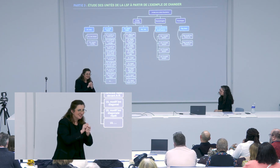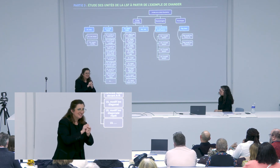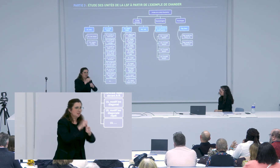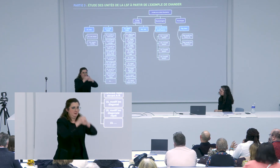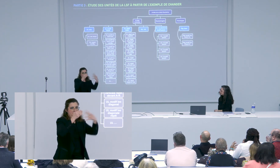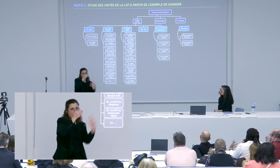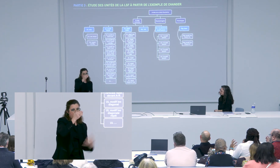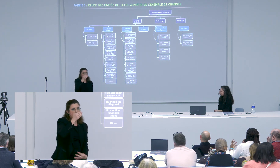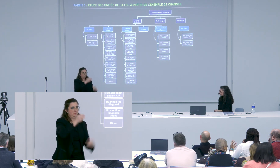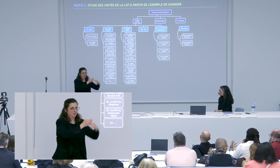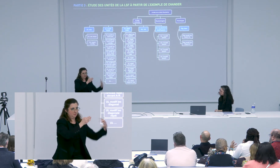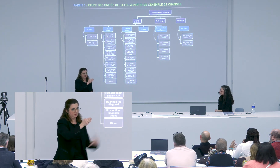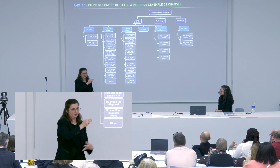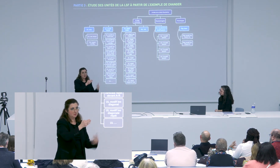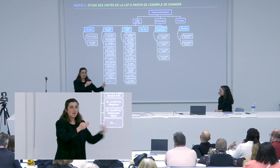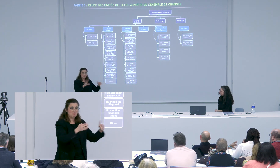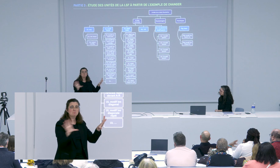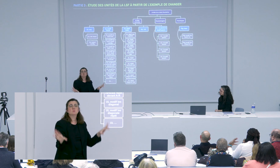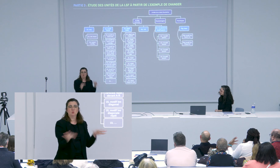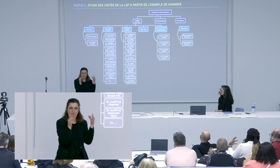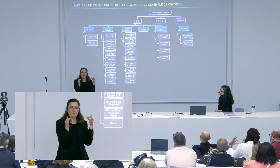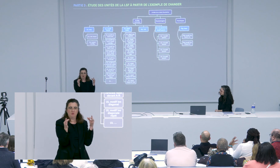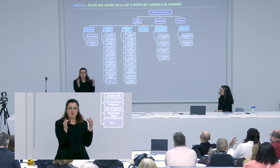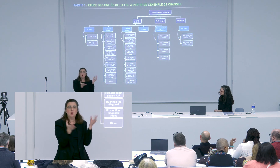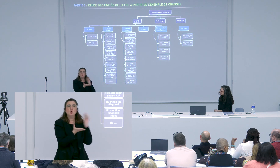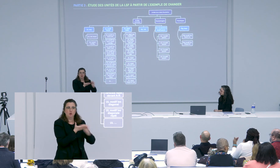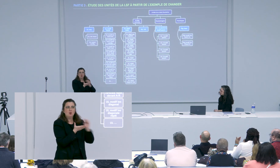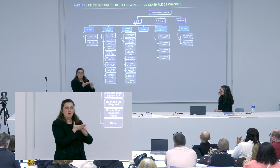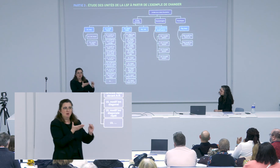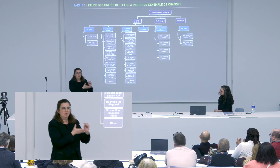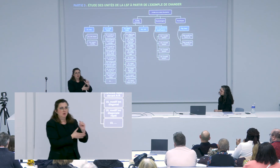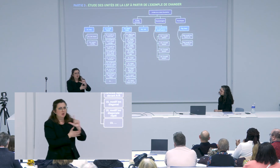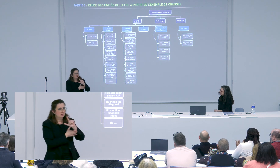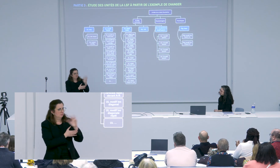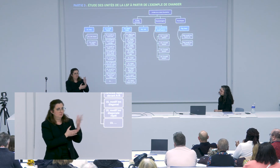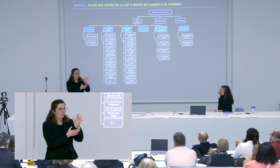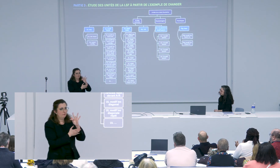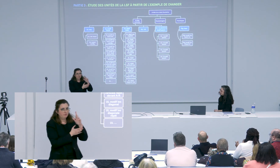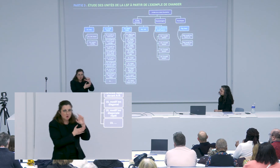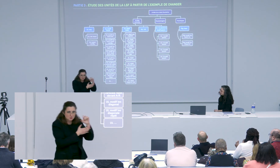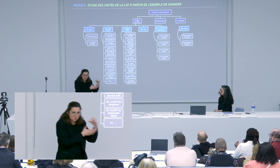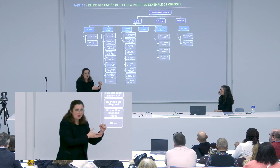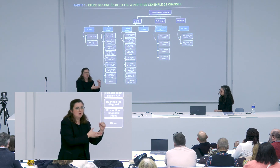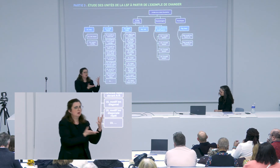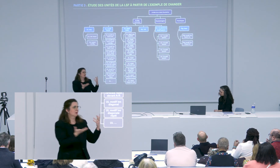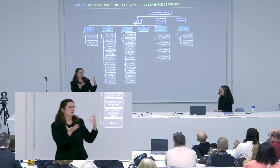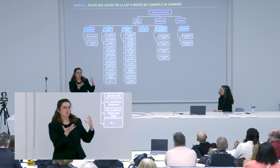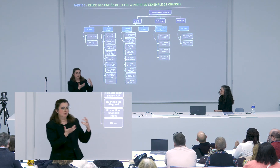sur ce prédicat changé et tu as déterminé différentes catégories que tu as toi-même trouvé c'est toi-même qui as